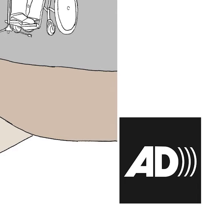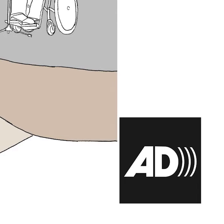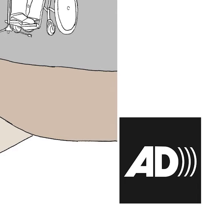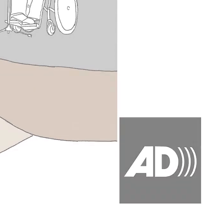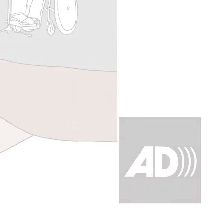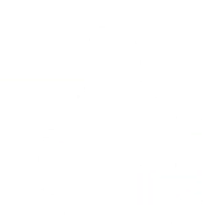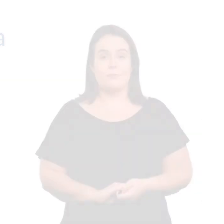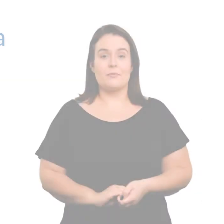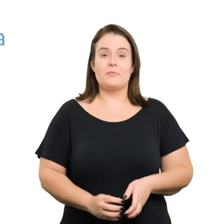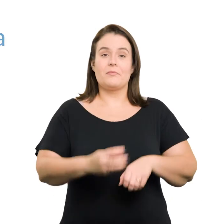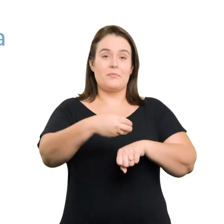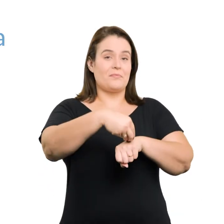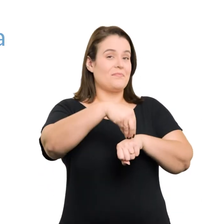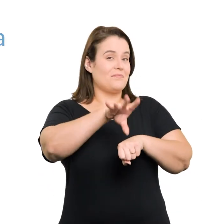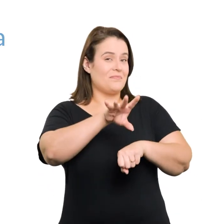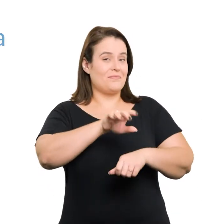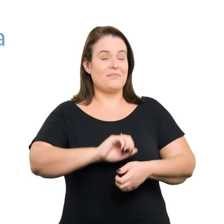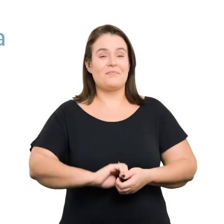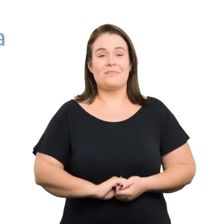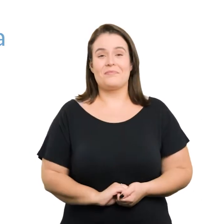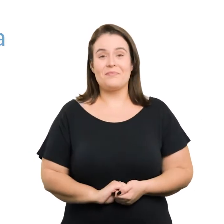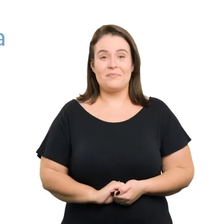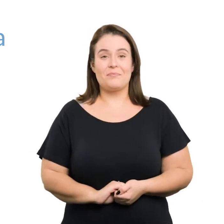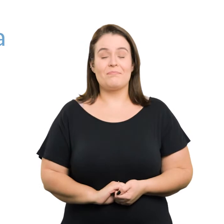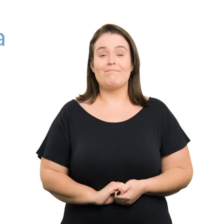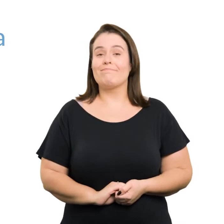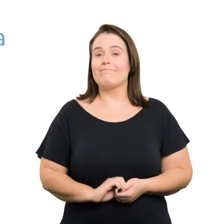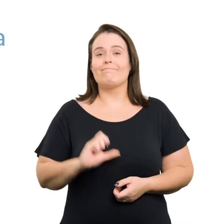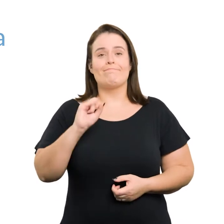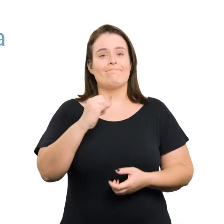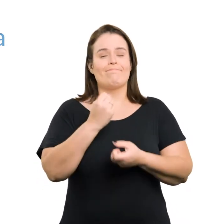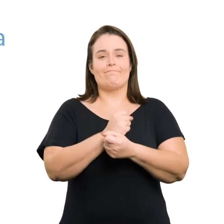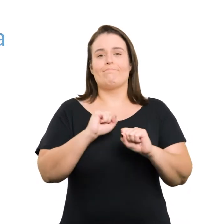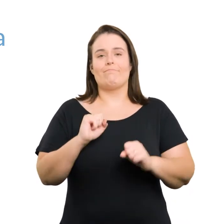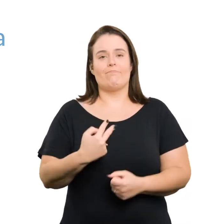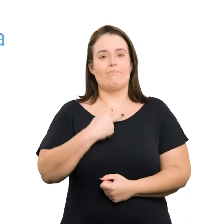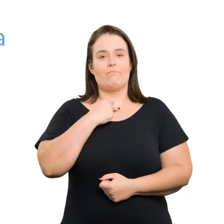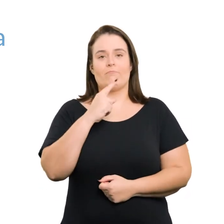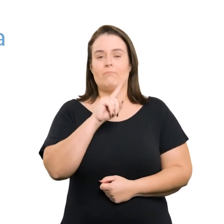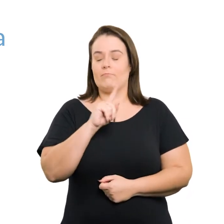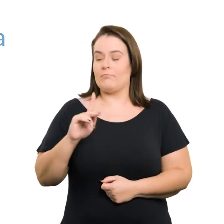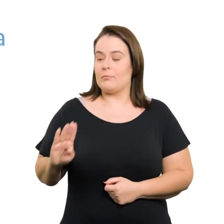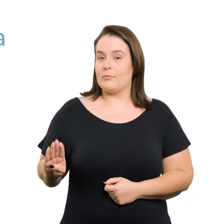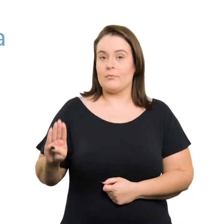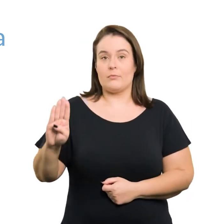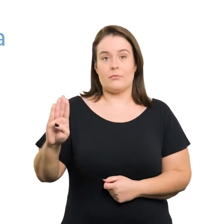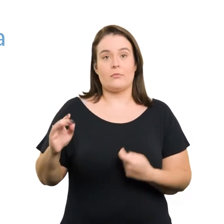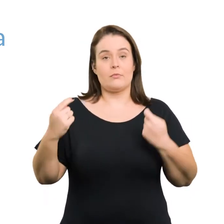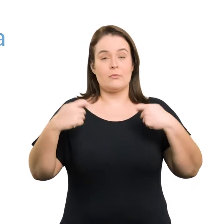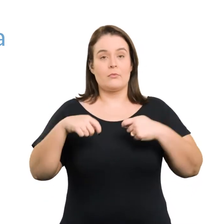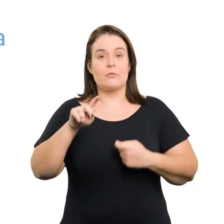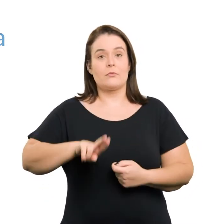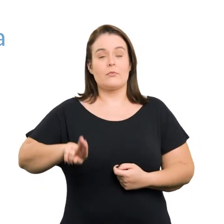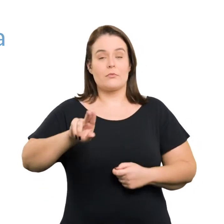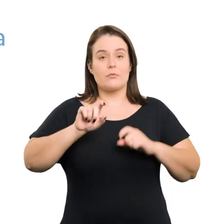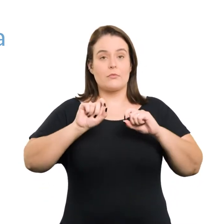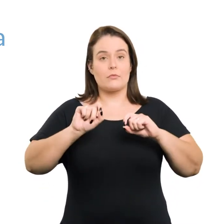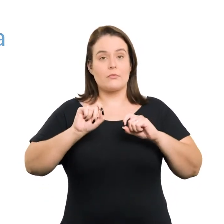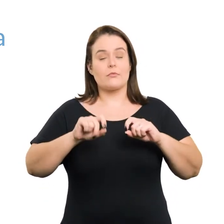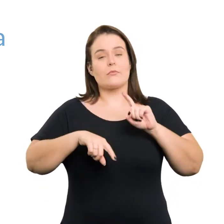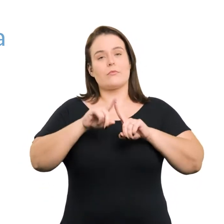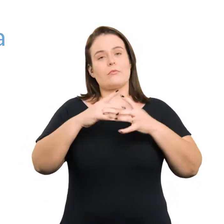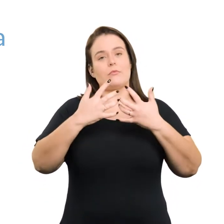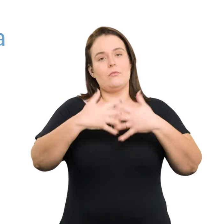lado dele Dica Na impossibilidade de colocação de rampa Deve-se utilizar